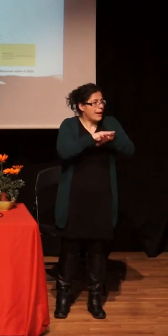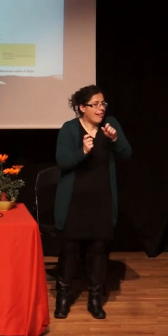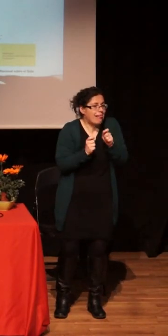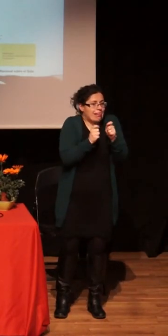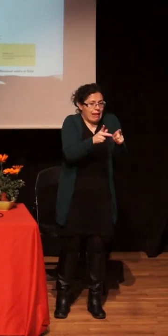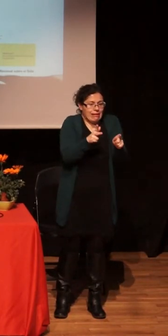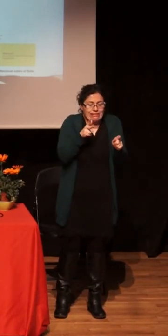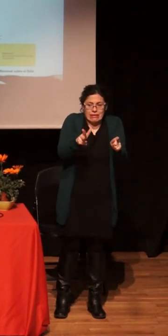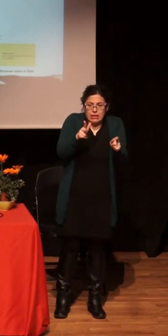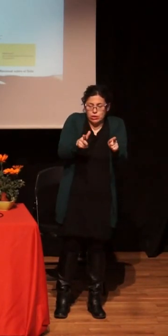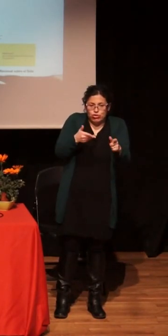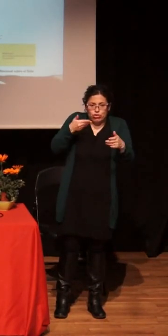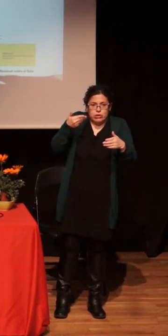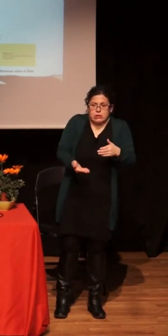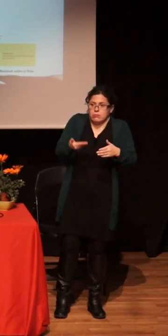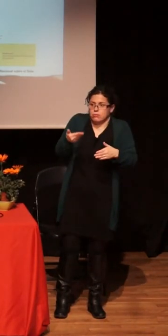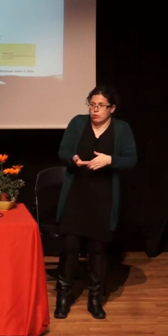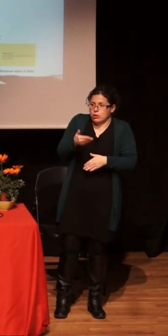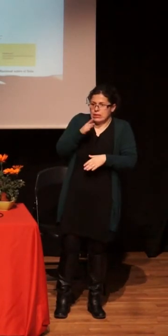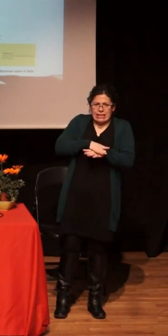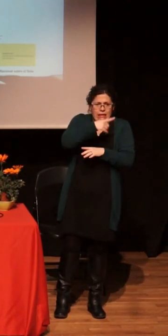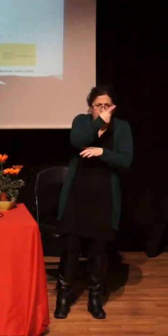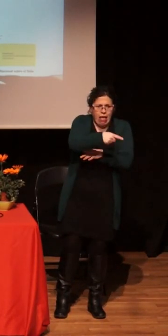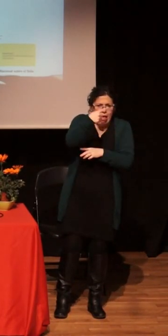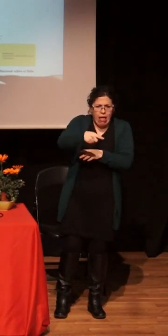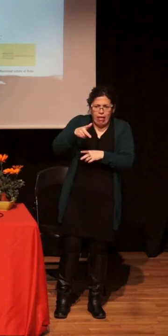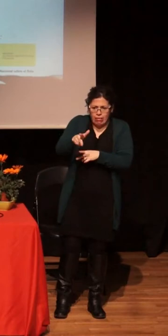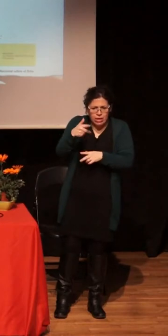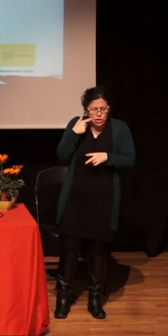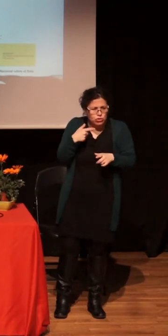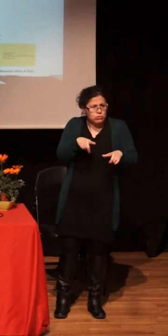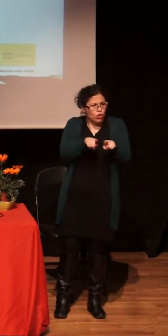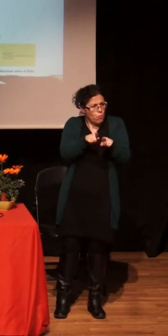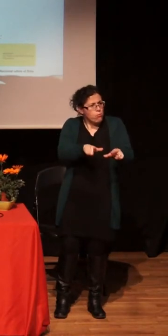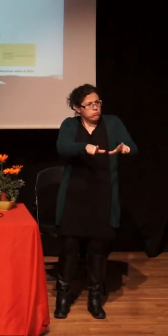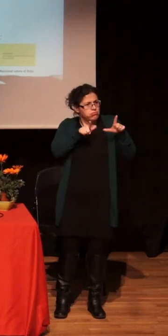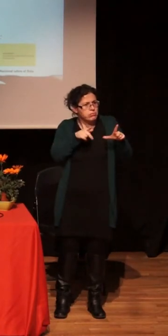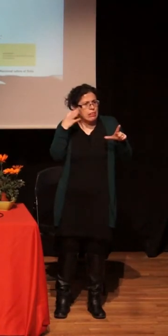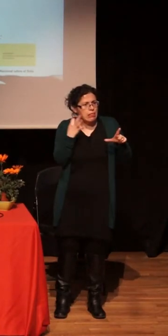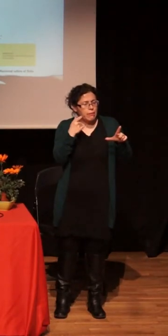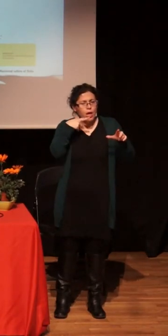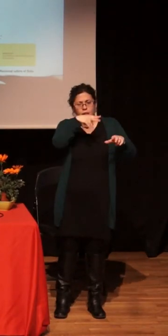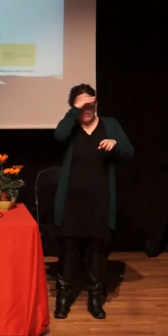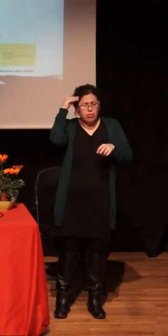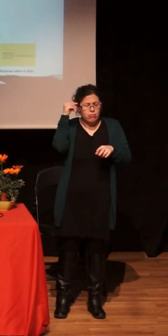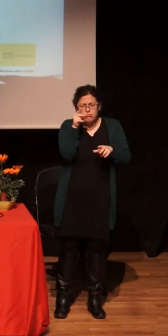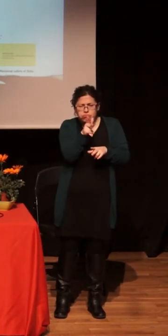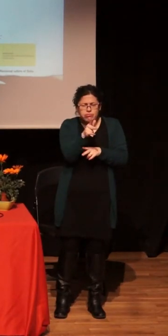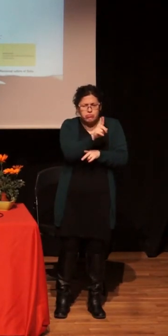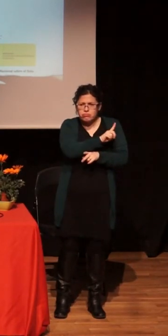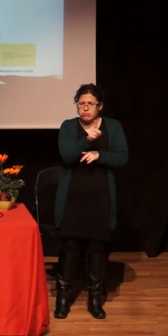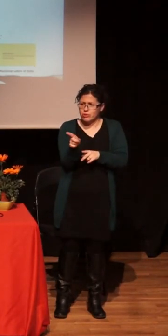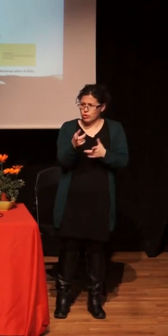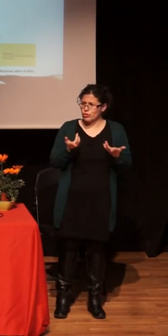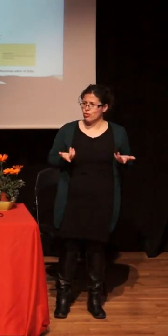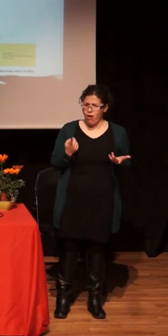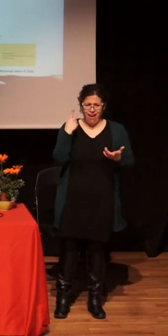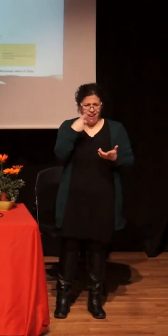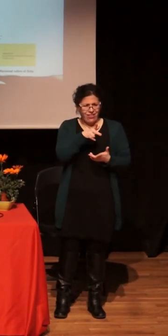presentes de forma constante y siendo conscientes, ¿no?, de cómo esas relaciones de poder están ahí y están haciendo que